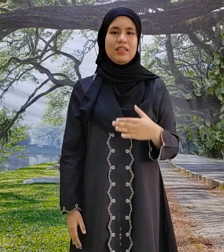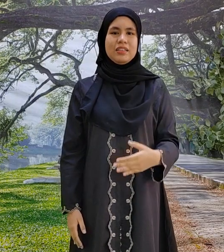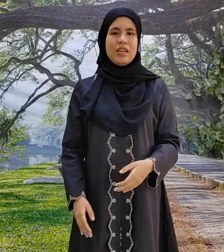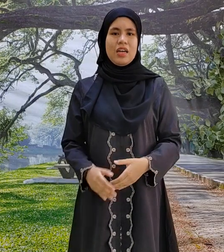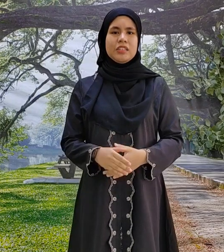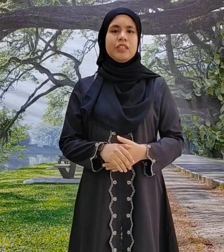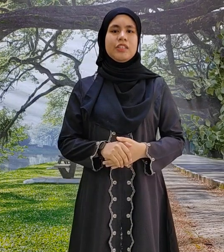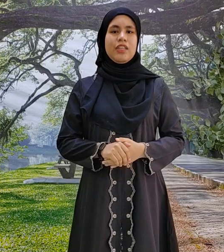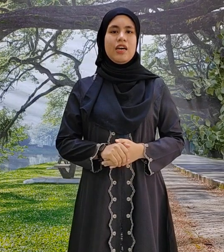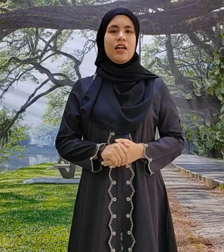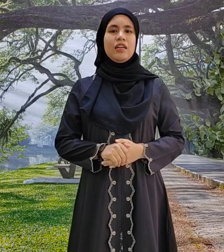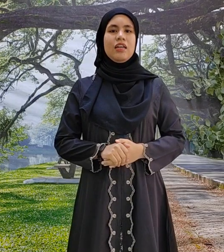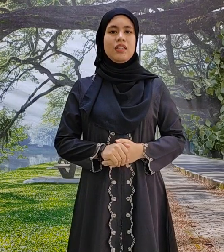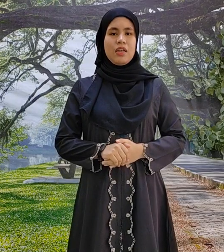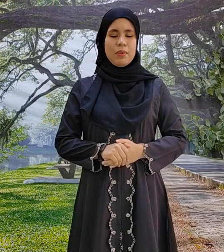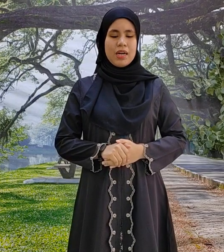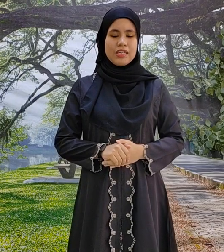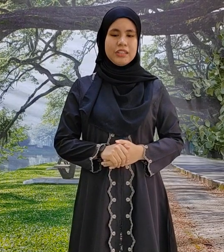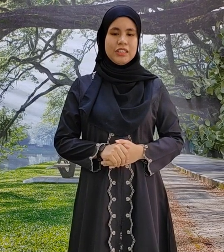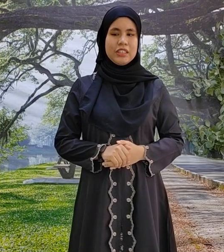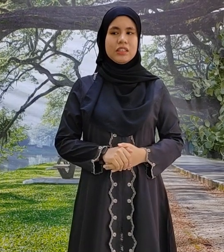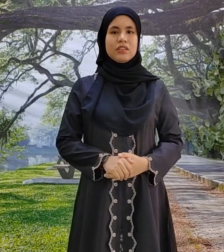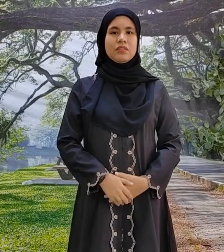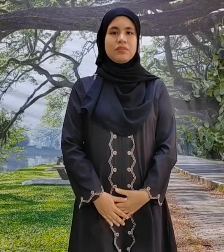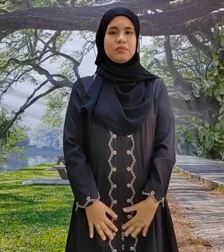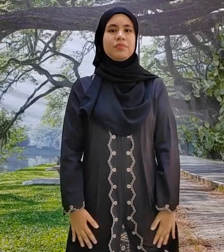Sekian, terima kasih jumpa di selanjutnya Terima